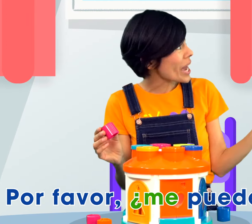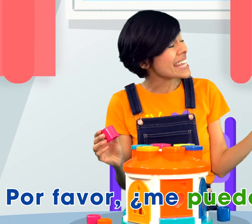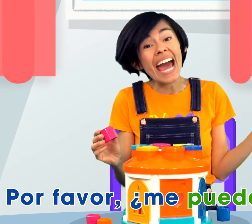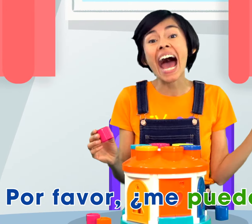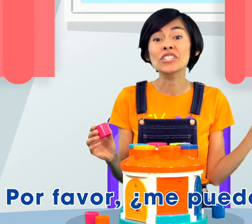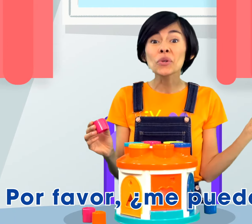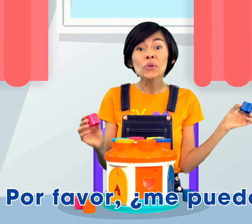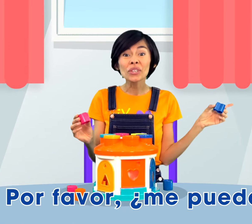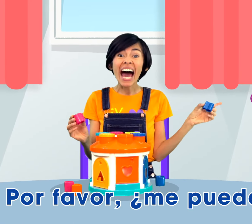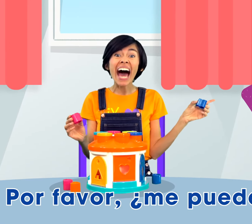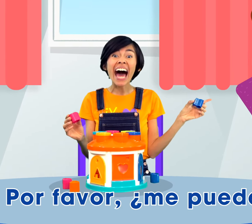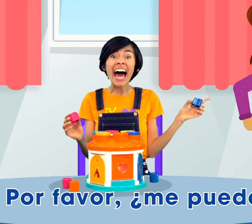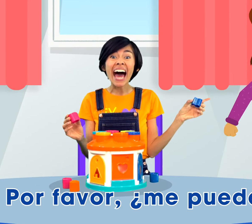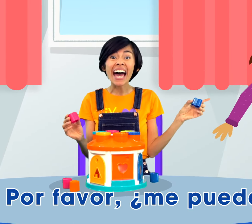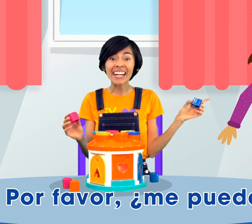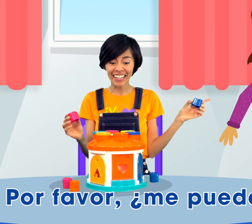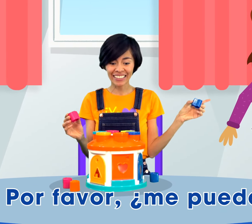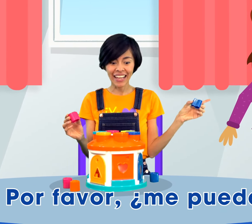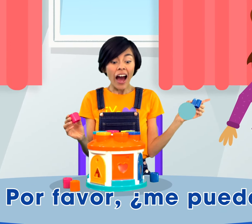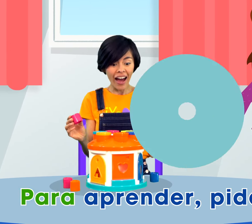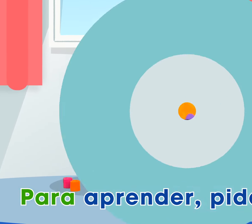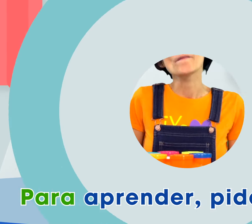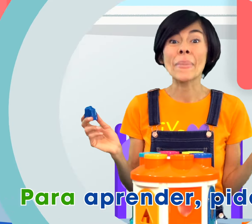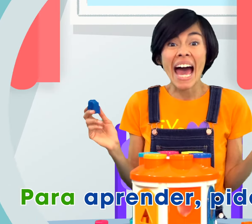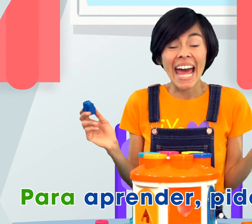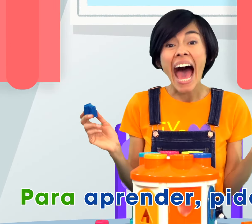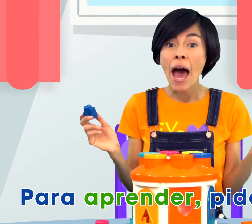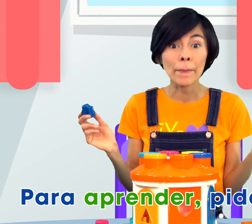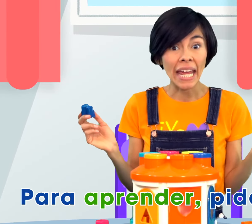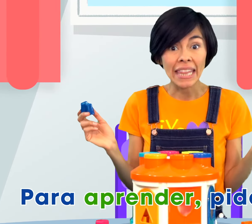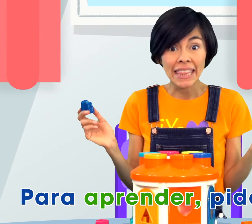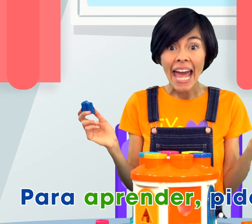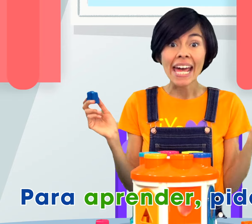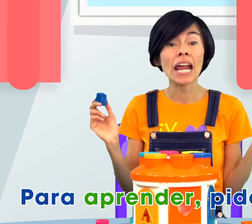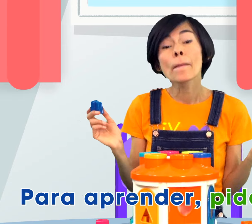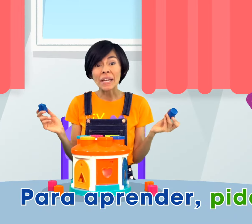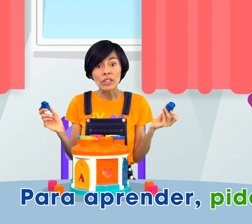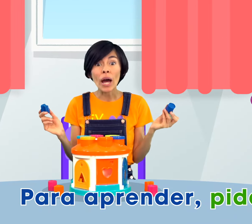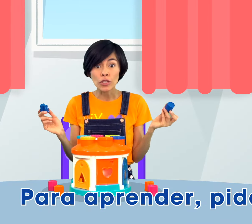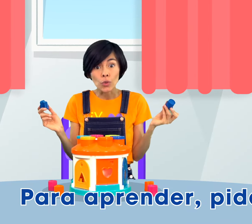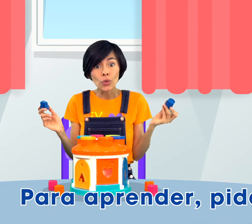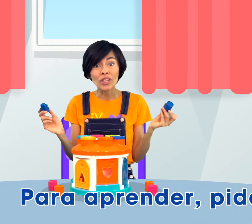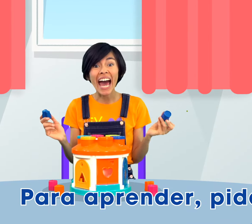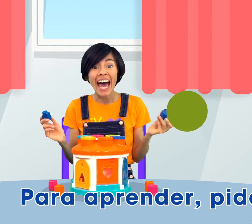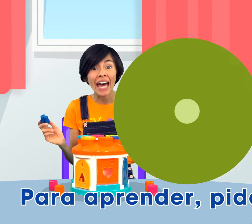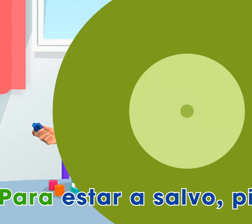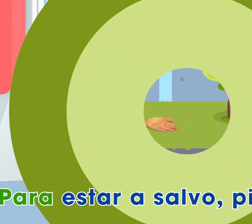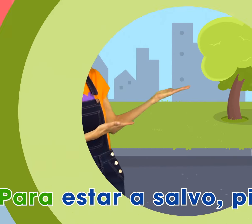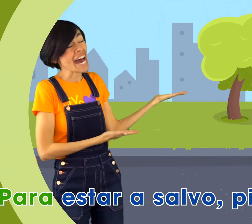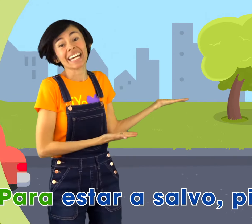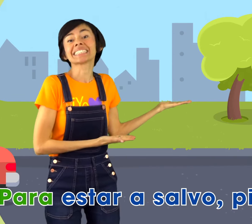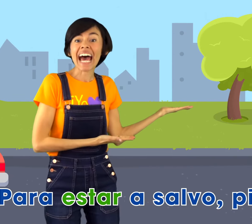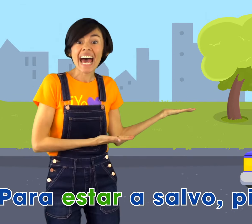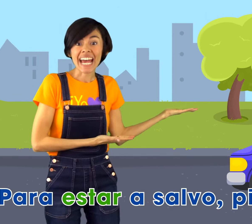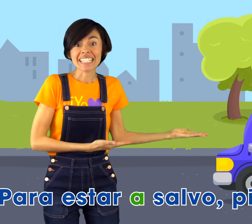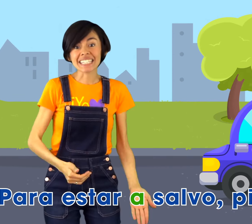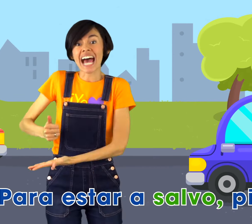pueden ayudar? Para aprender pido ayuda, para estar a